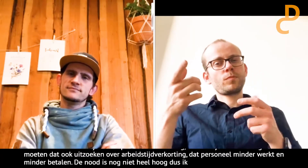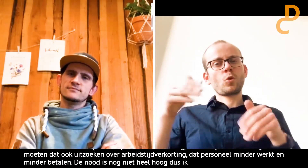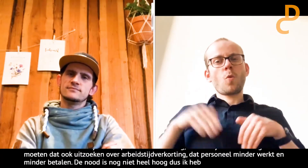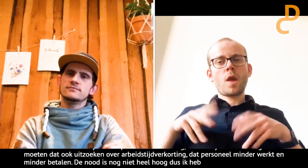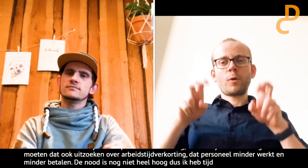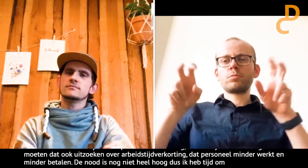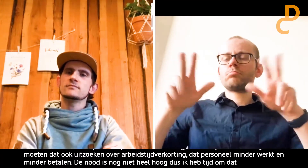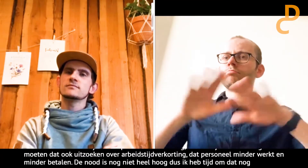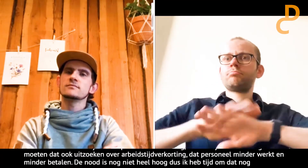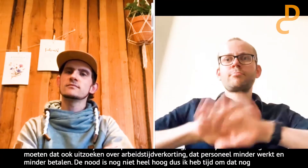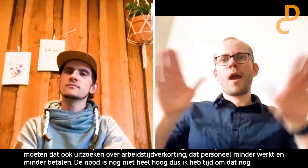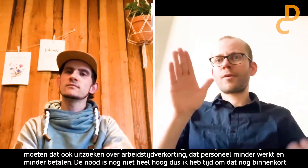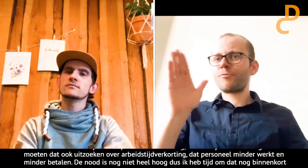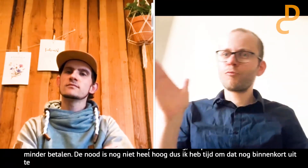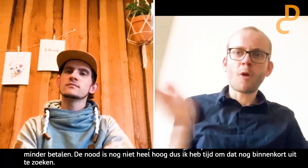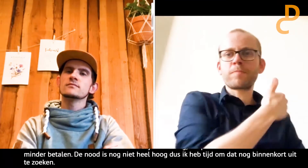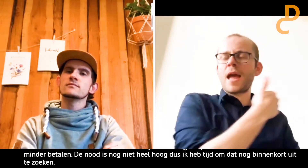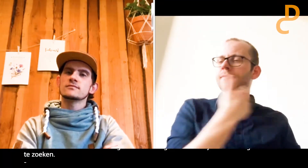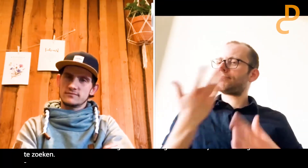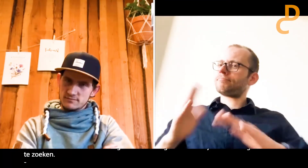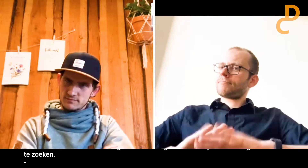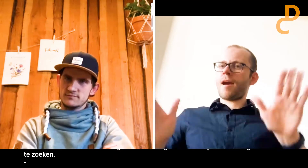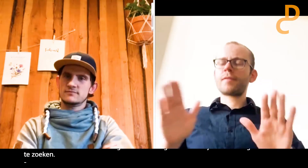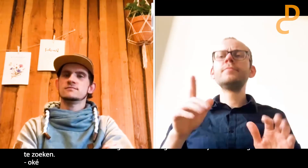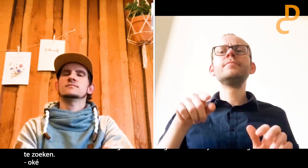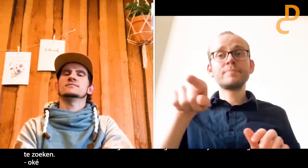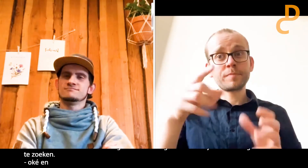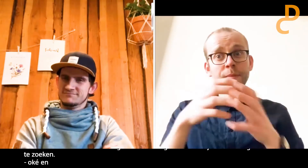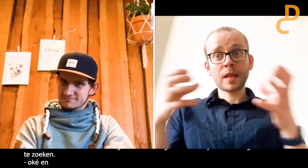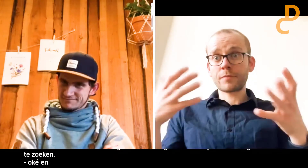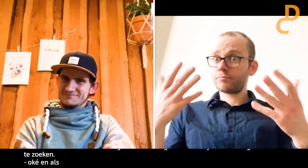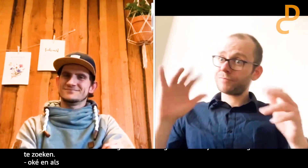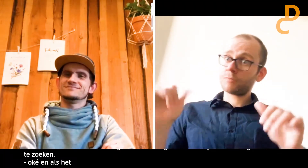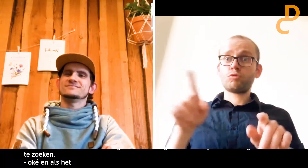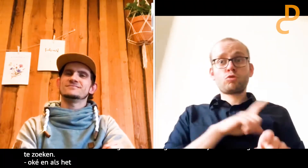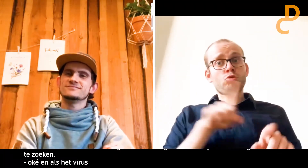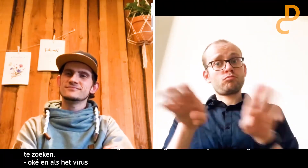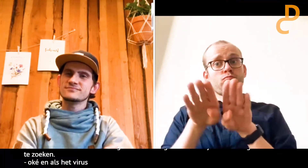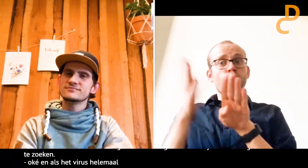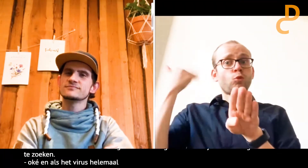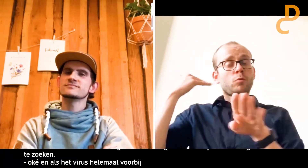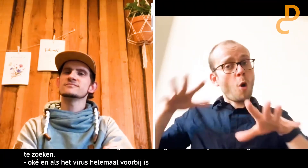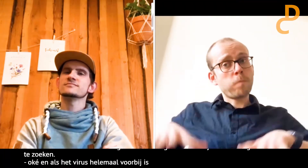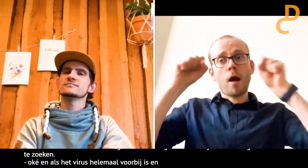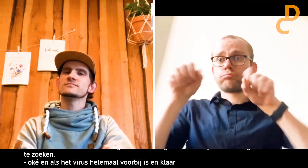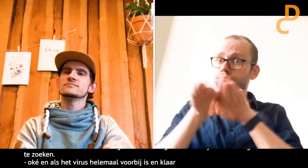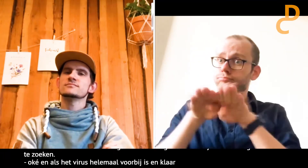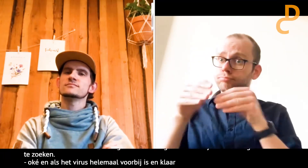Oké, andere vraag. Als de coronavirus straks helemaal voorbij is, helemaal klaar is. En als alles weer terug gaat naar